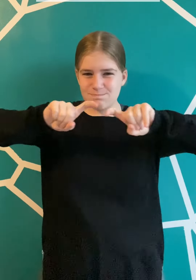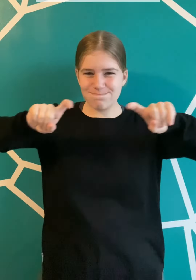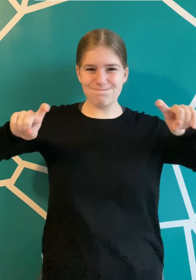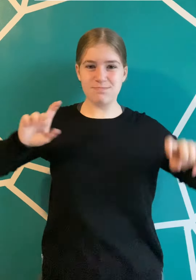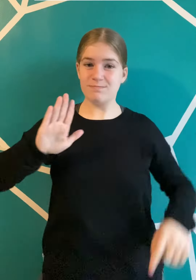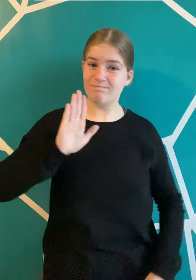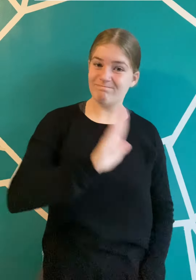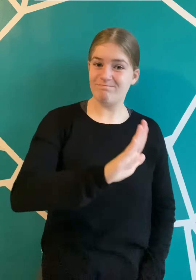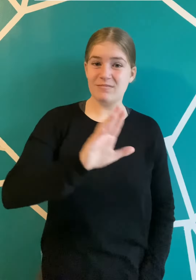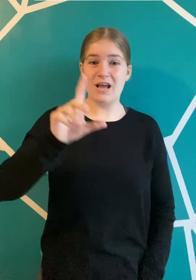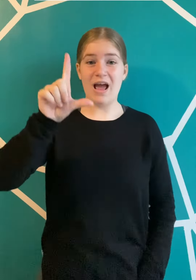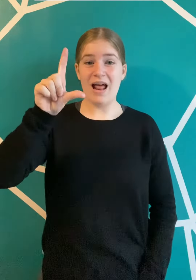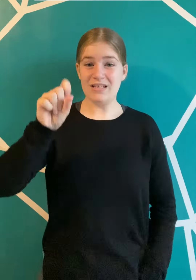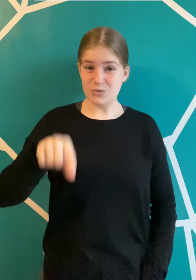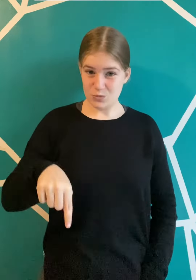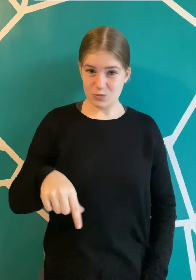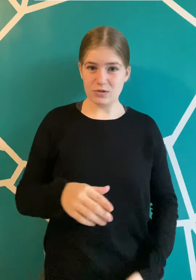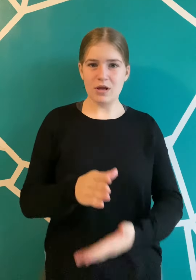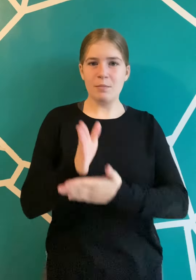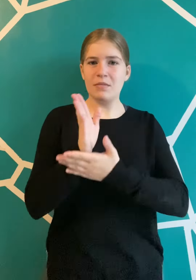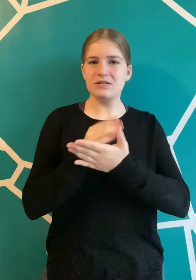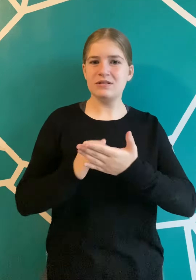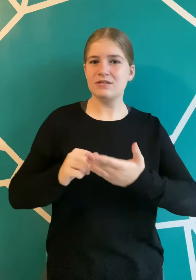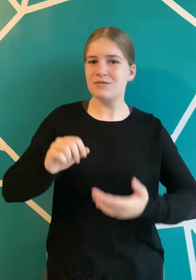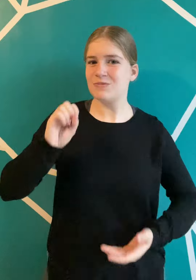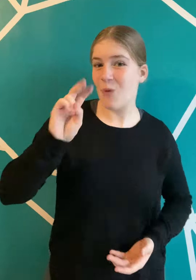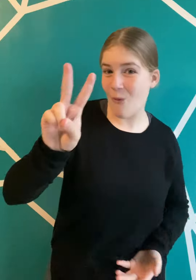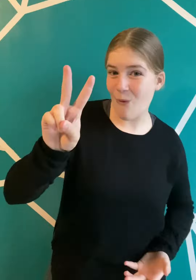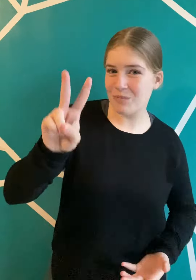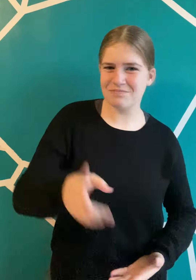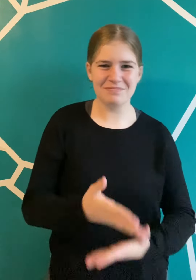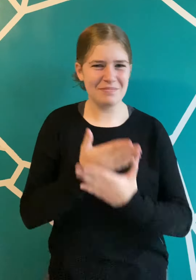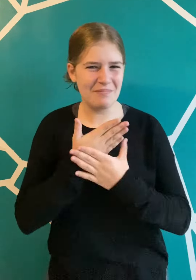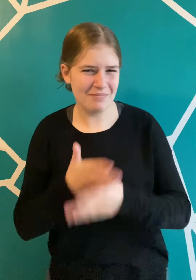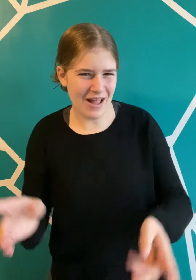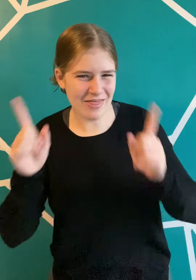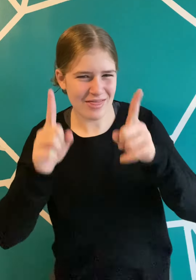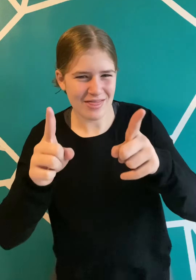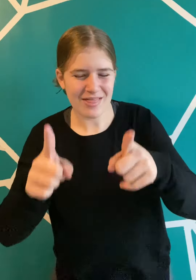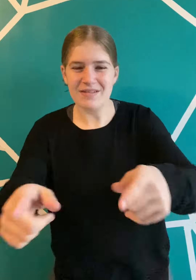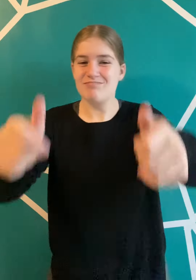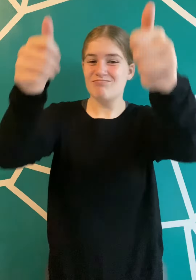appartenant à la LSQ. Partie 2! Vous êtes prêts? Super!